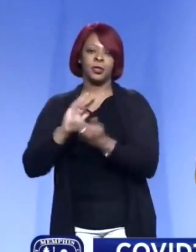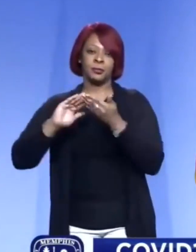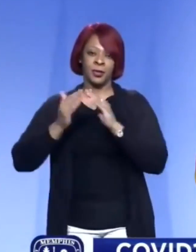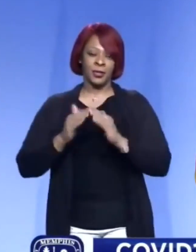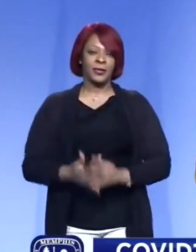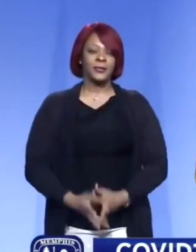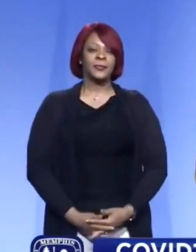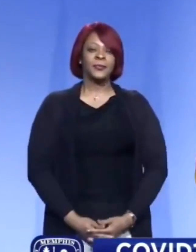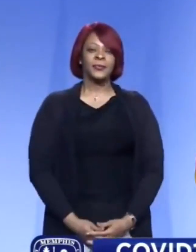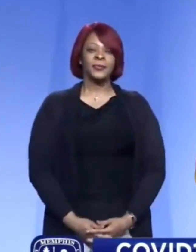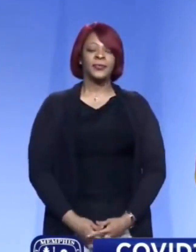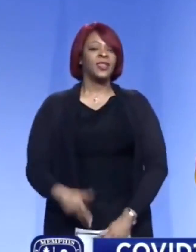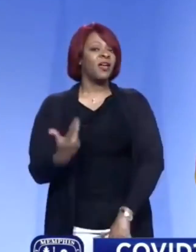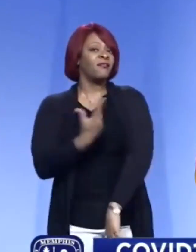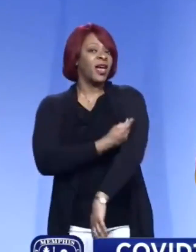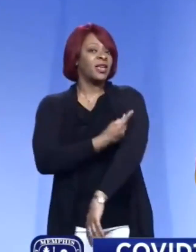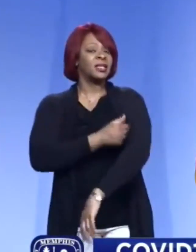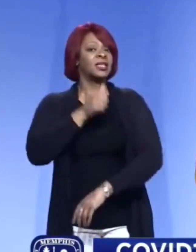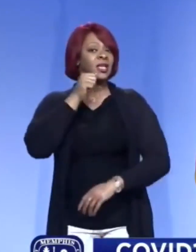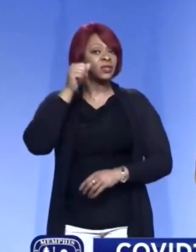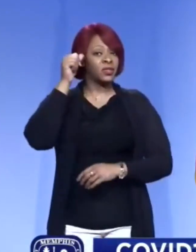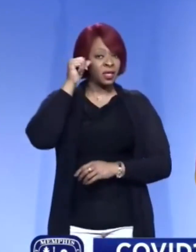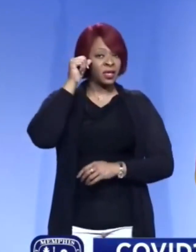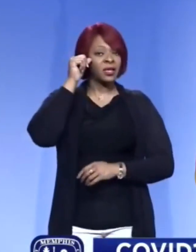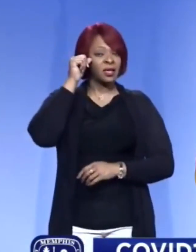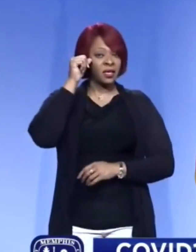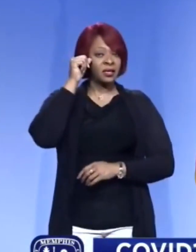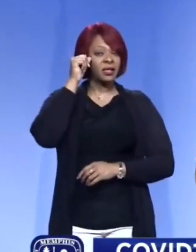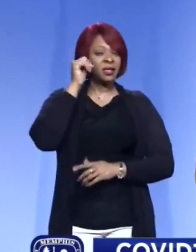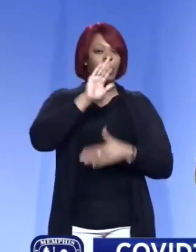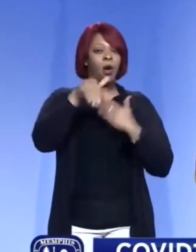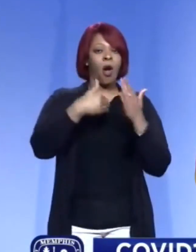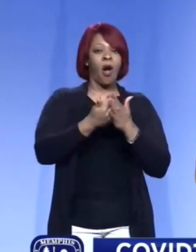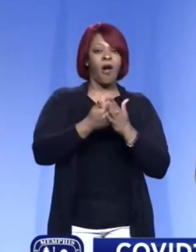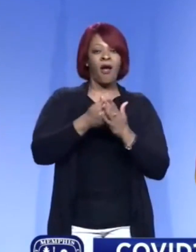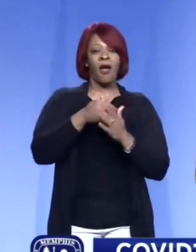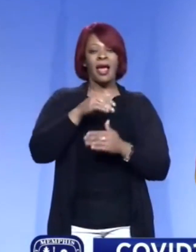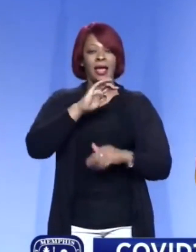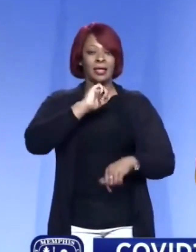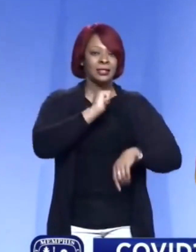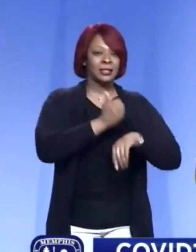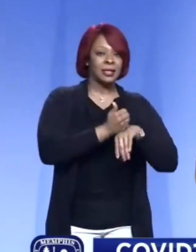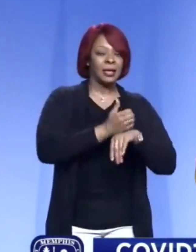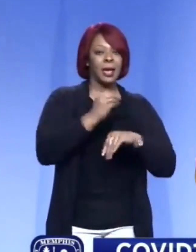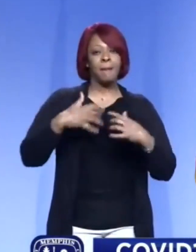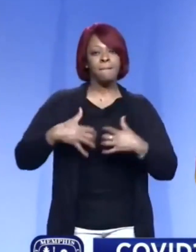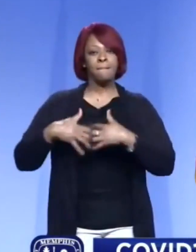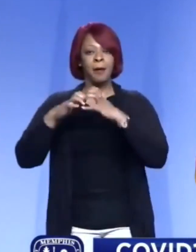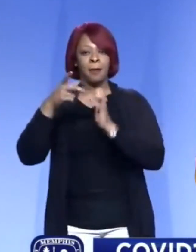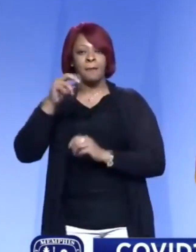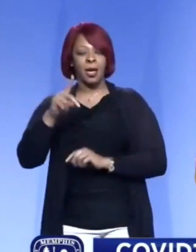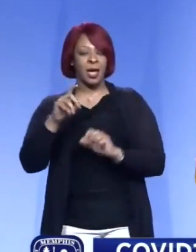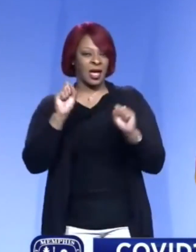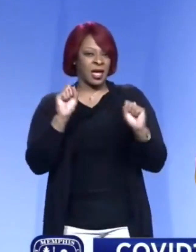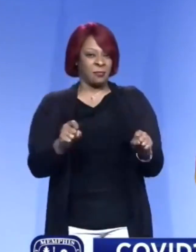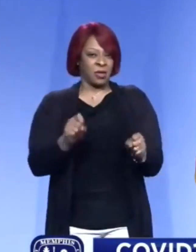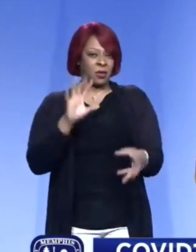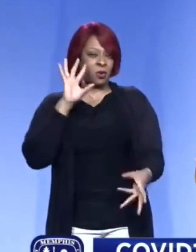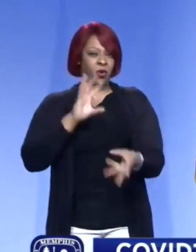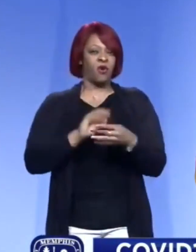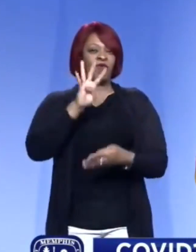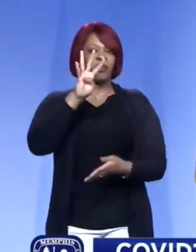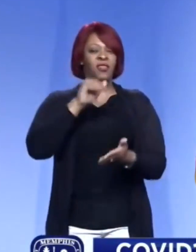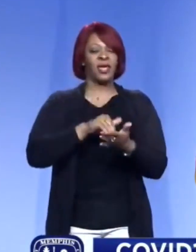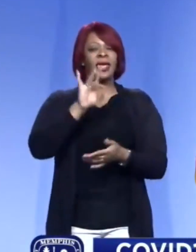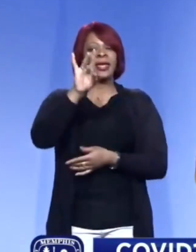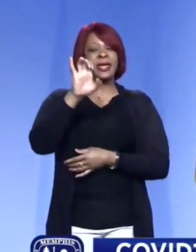personas. Hemos programado 4,440 vacunas para hoy y estamos orgullosos de decir que ayer en todos